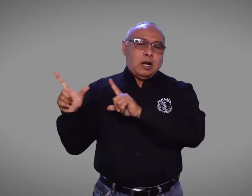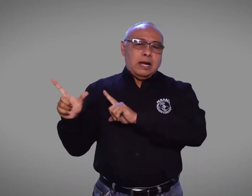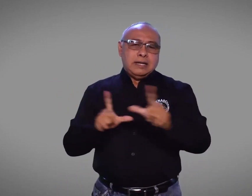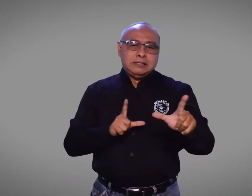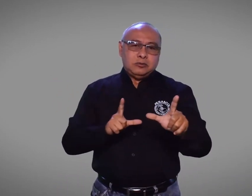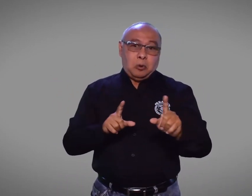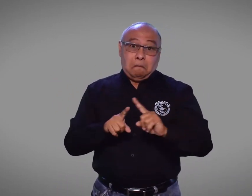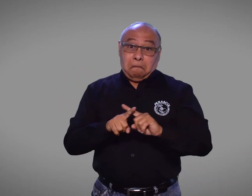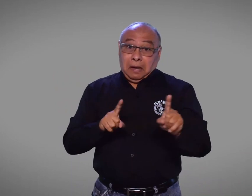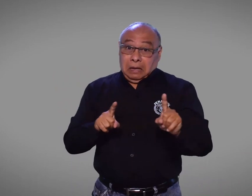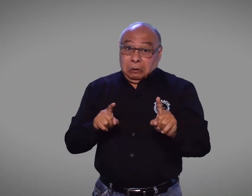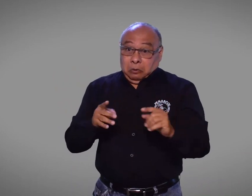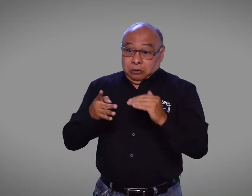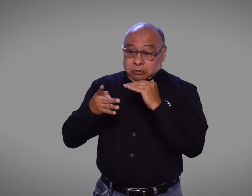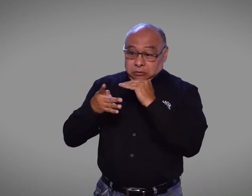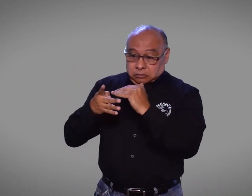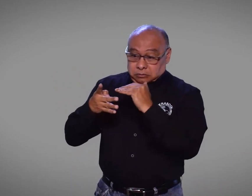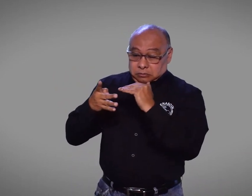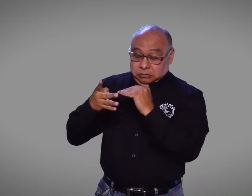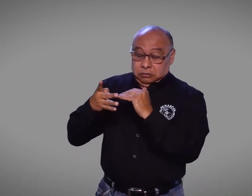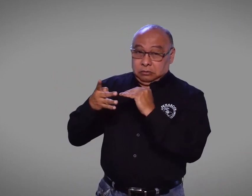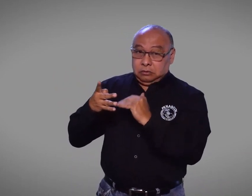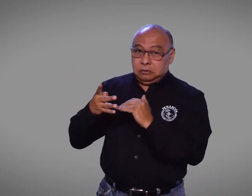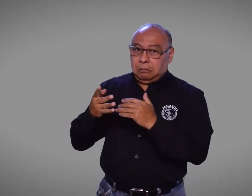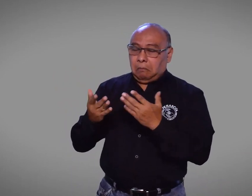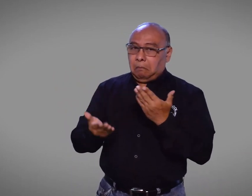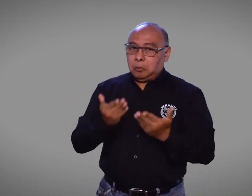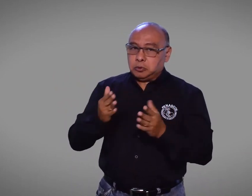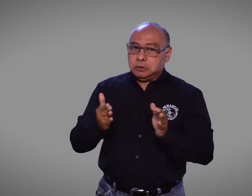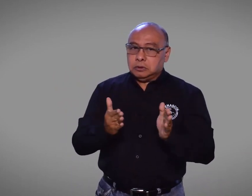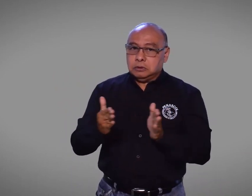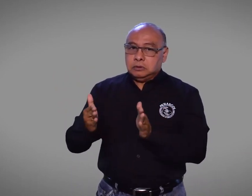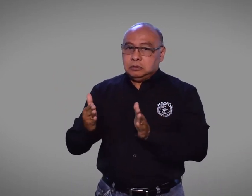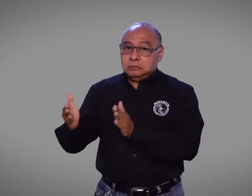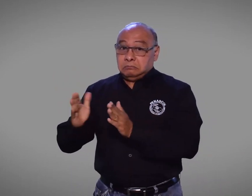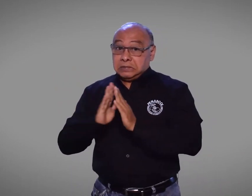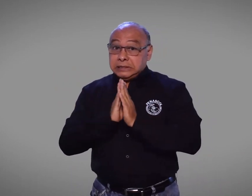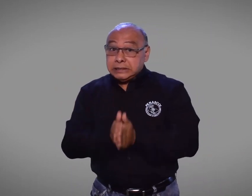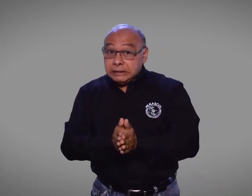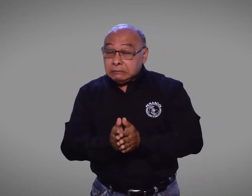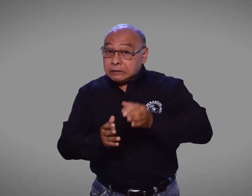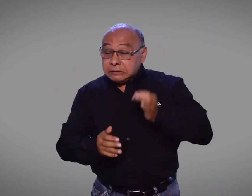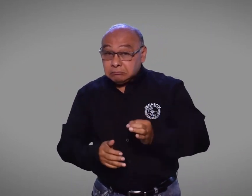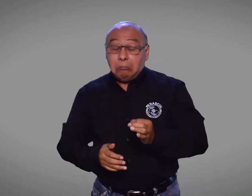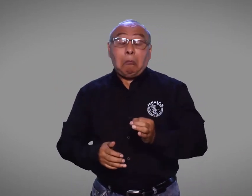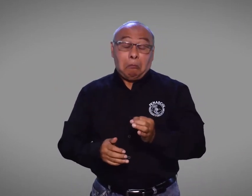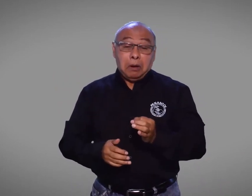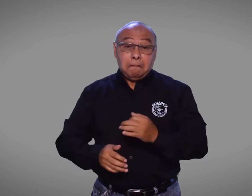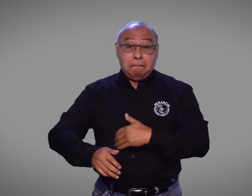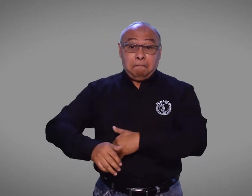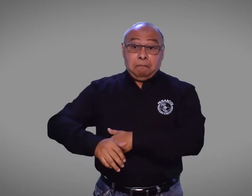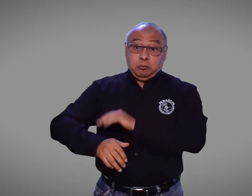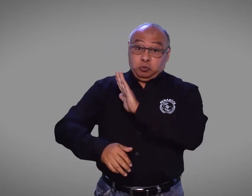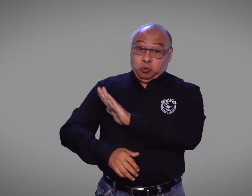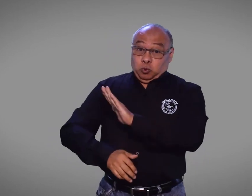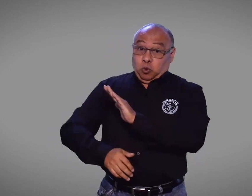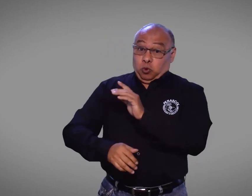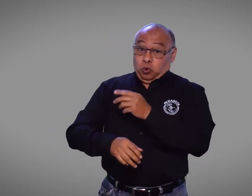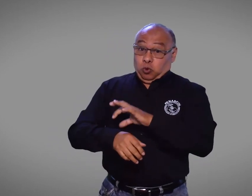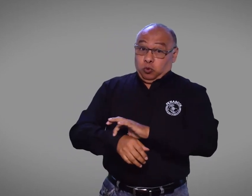Pero con base en las actividades se ha corrido el cronograma y pues según la palabra del doctor Luis Lota,